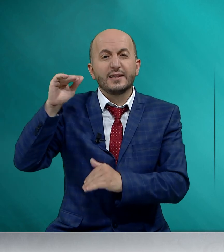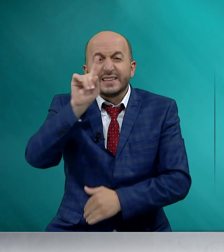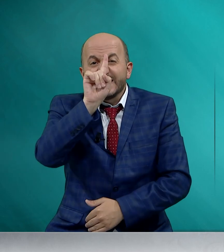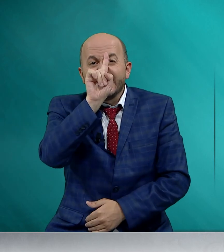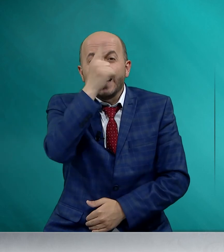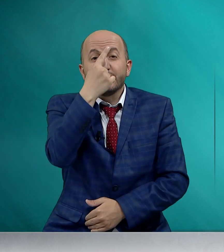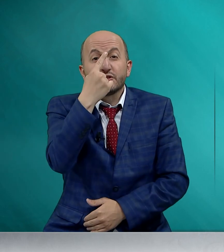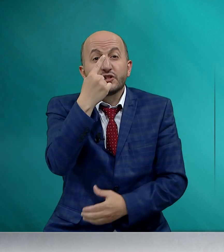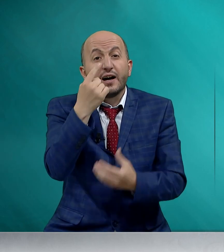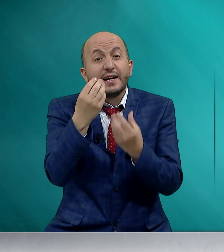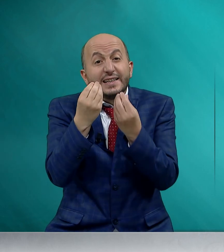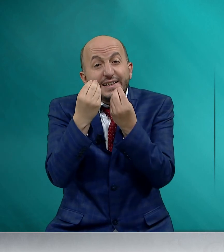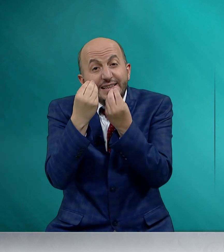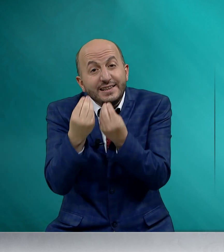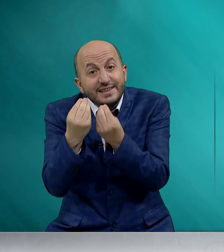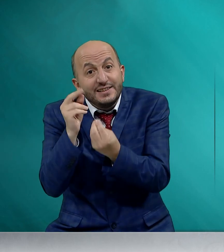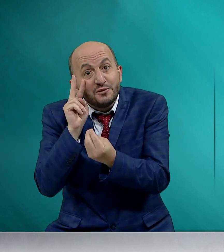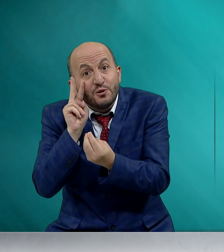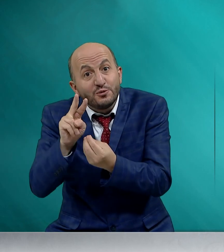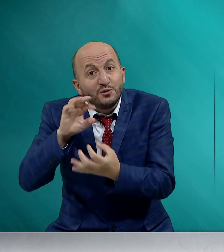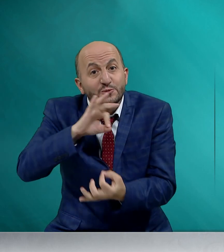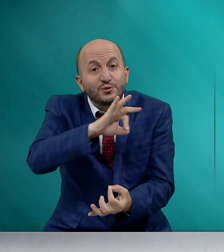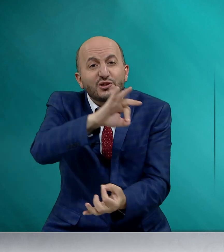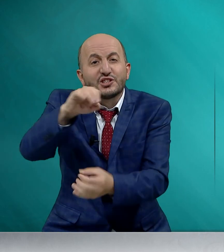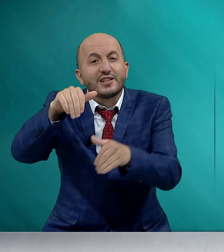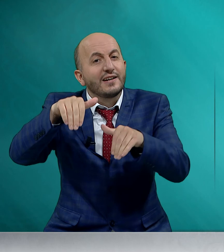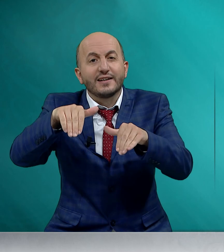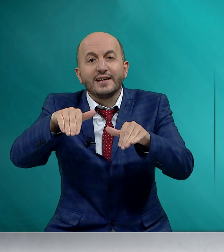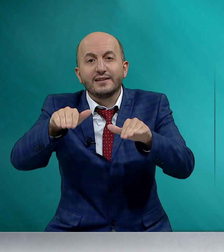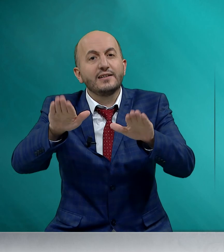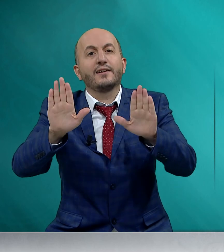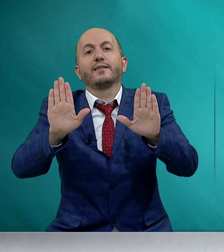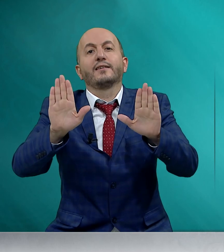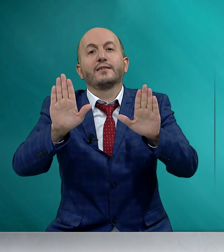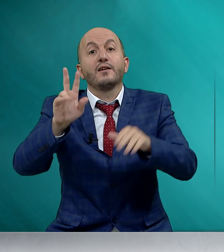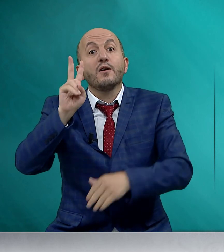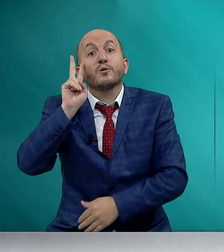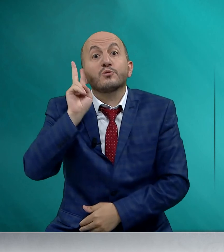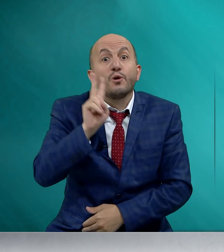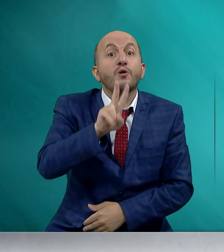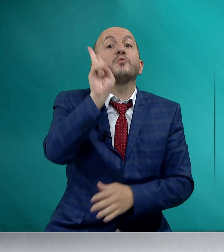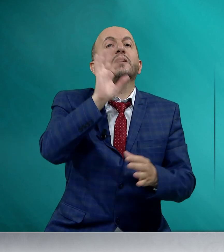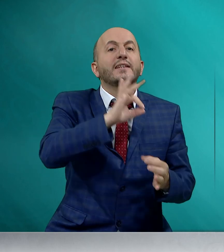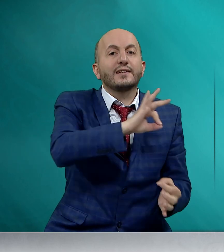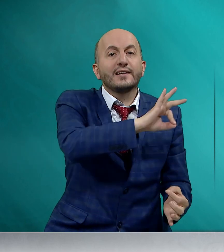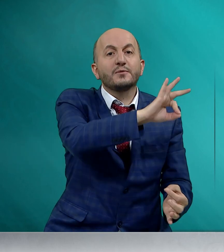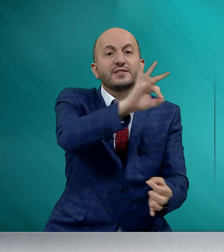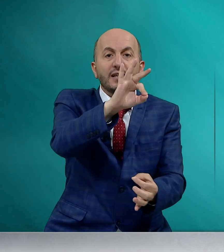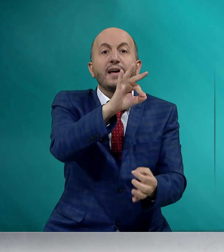yalnızca iyiliğini gördüğümüz kişilere değil, görmediklerimize de